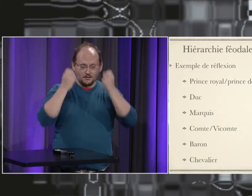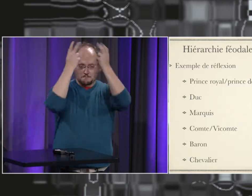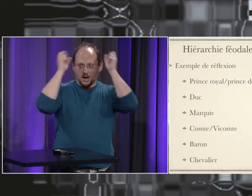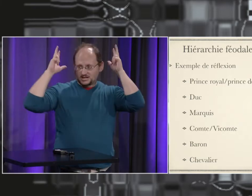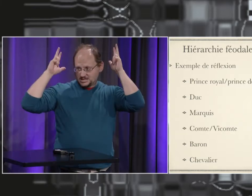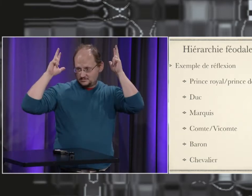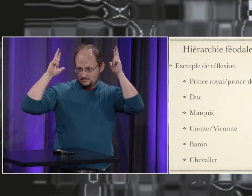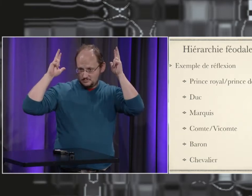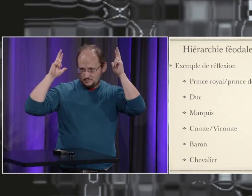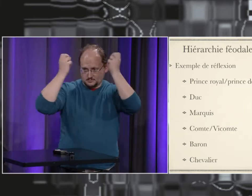marquis